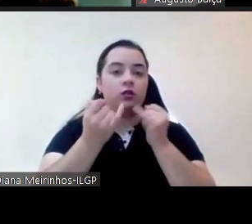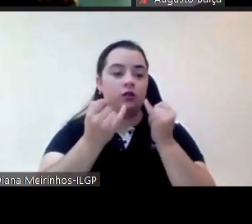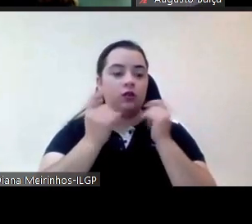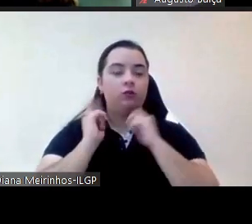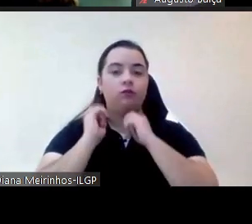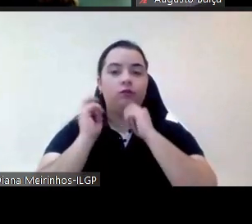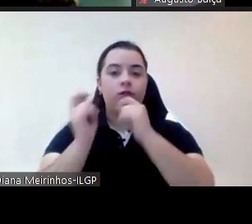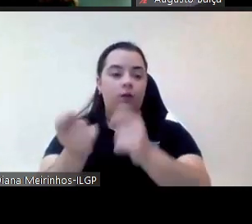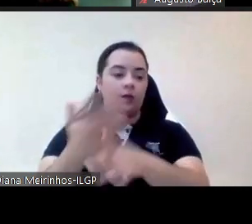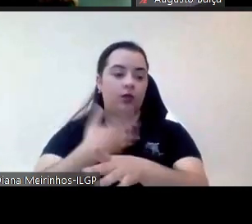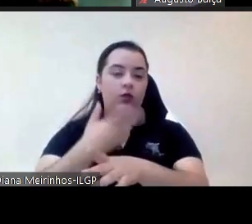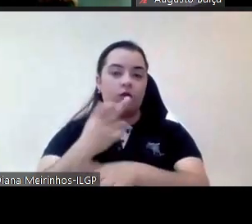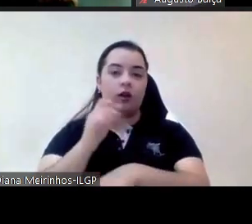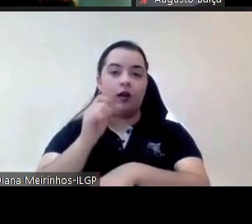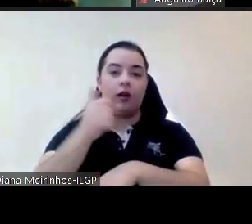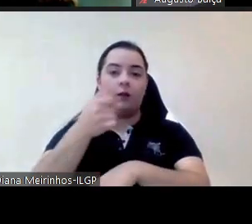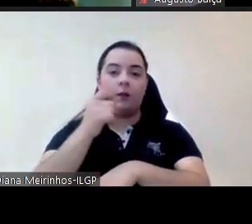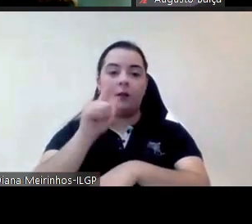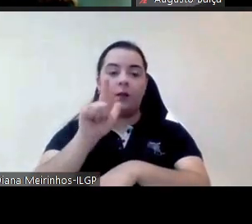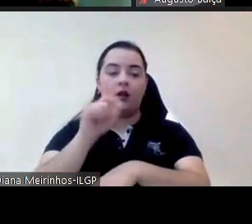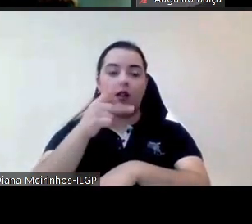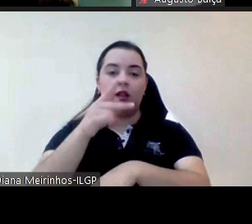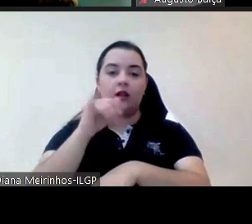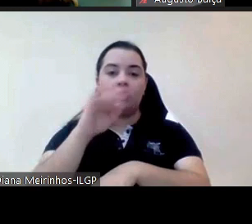responder à questão que foi colocada